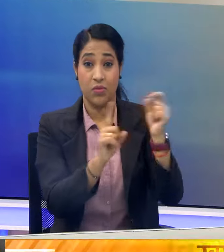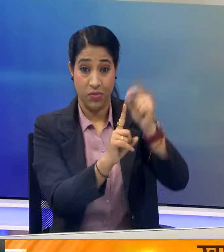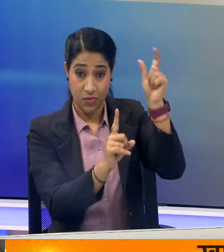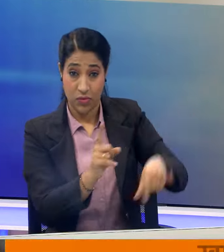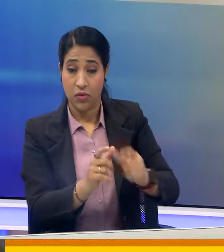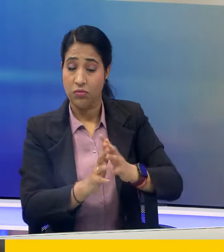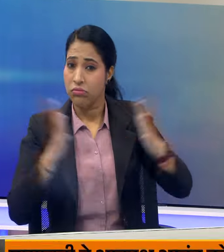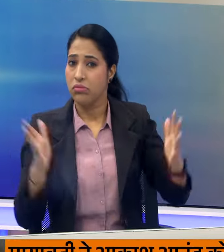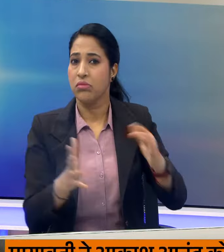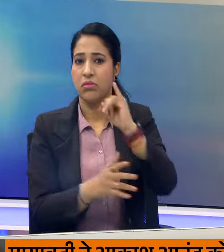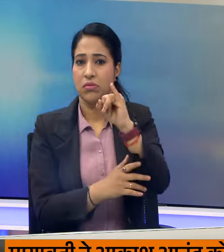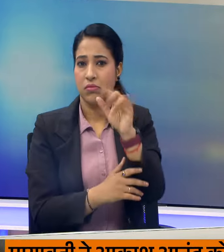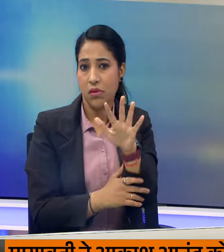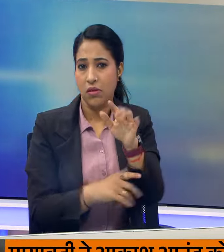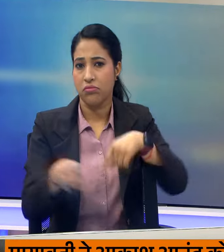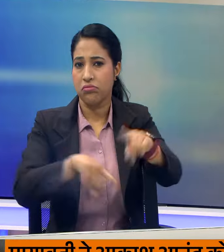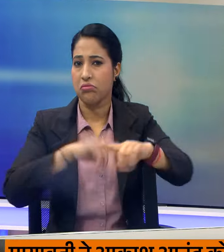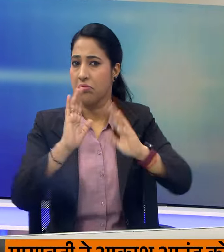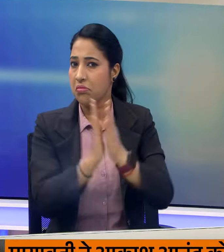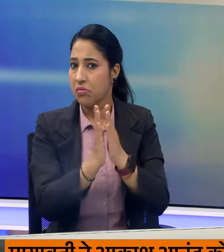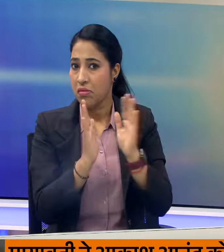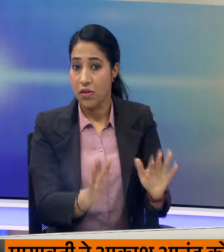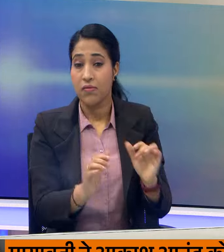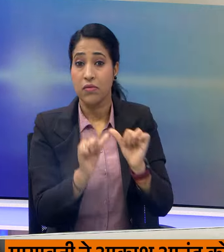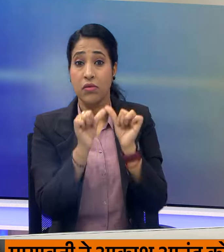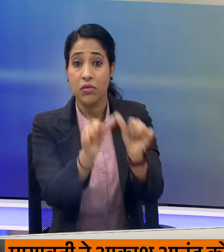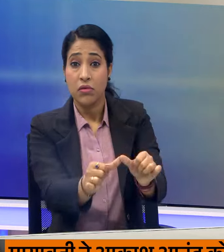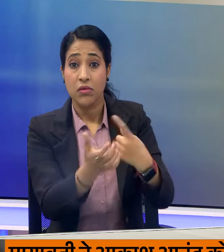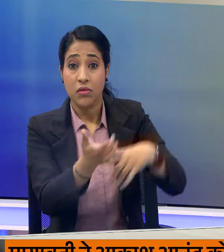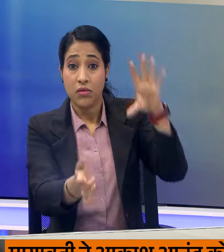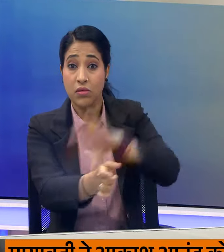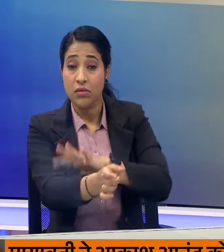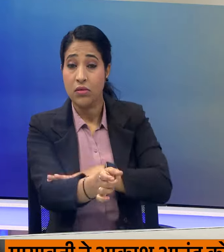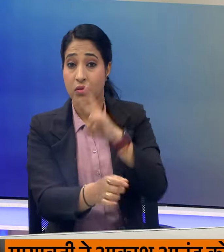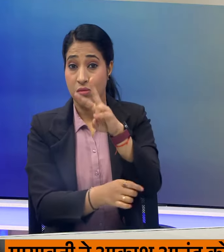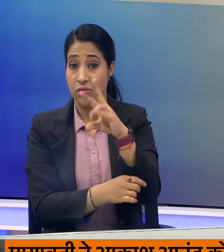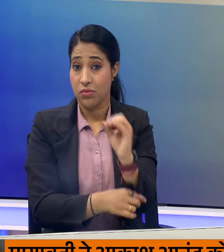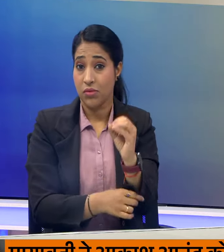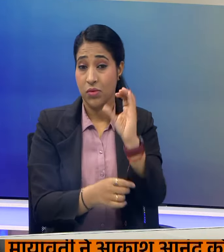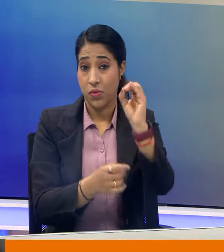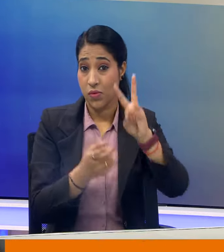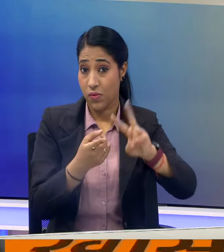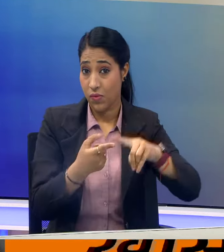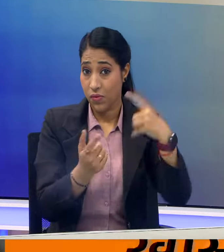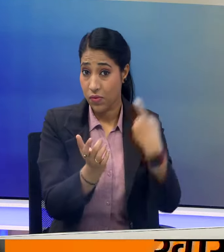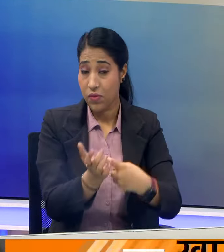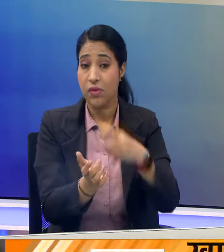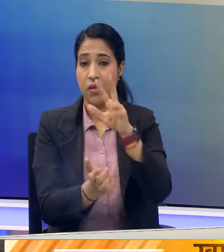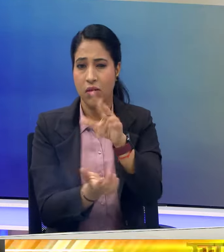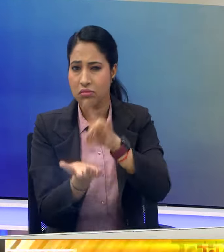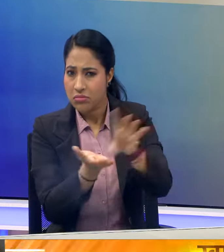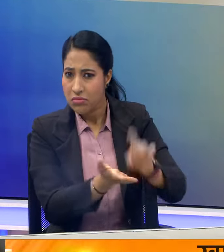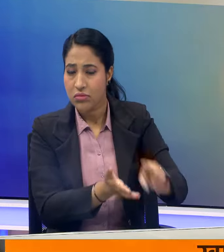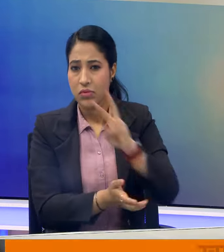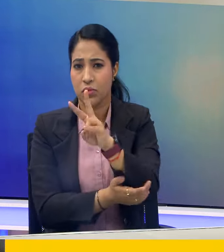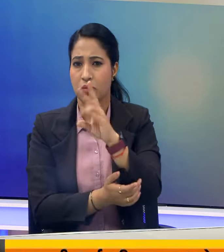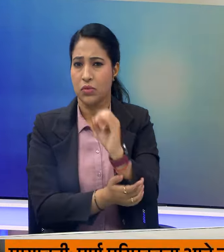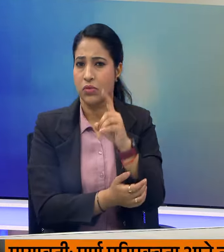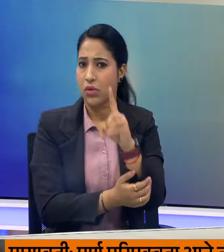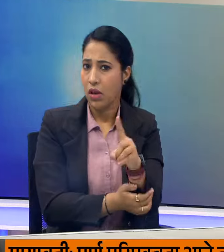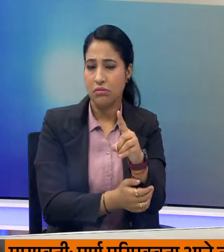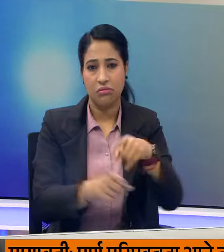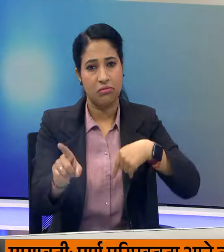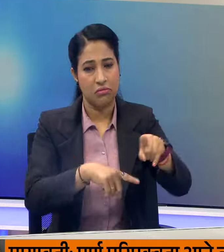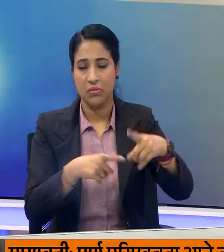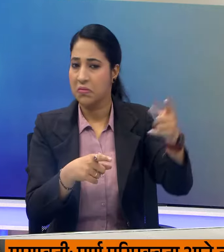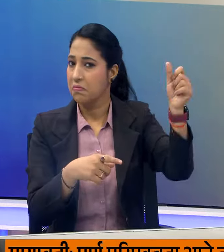ज़्यादा 55 रन की अर्ध शतकी अपारी खेली जवाब में राजिस्तान की टीम 20 ओवर में आठ फिकेट गवा कर 201 रन ही बना सकी और